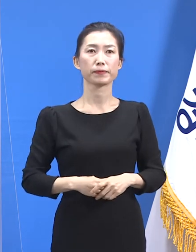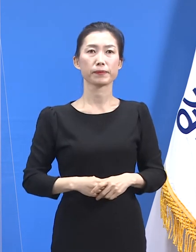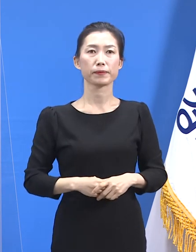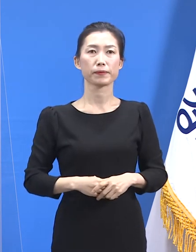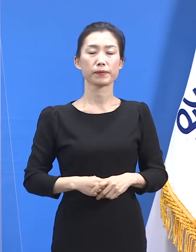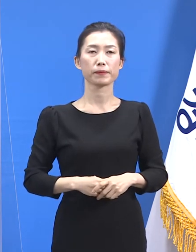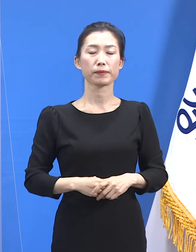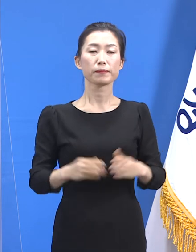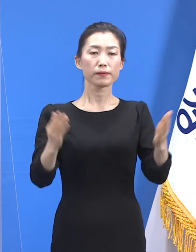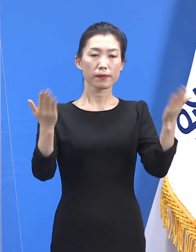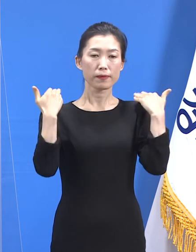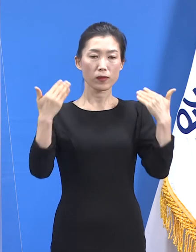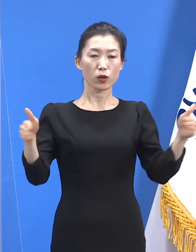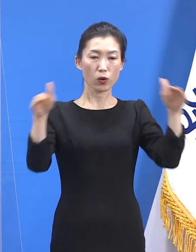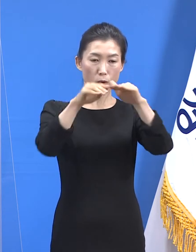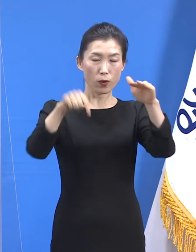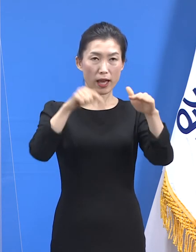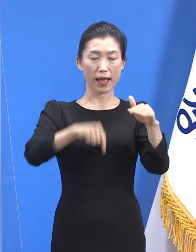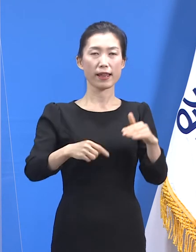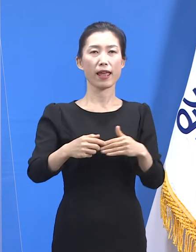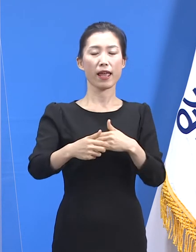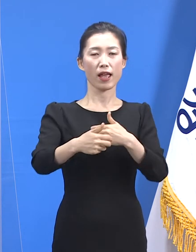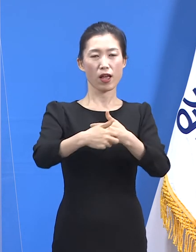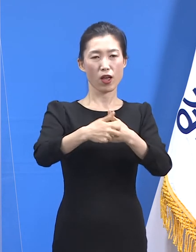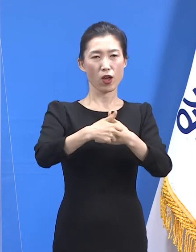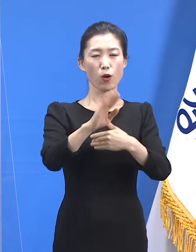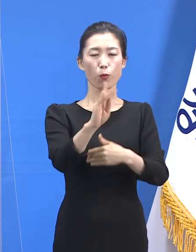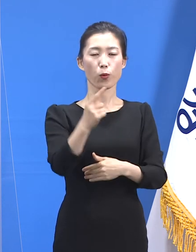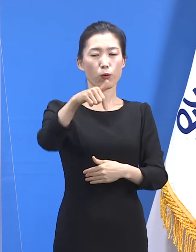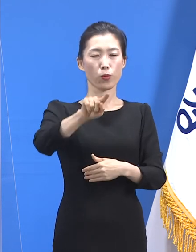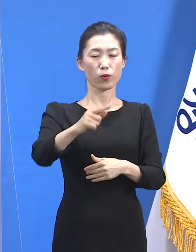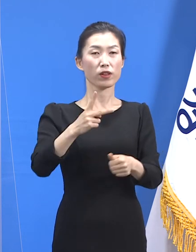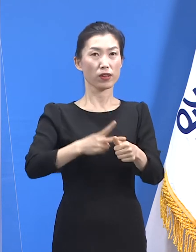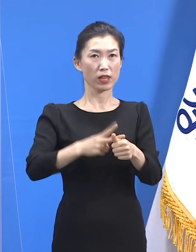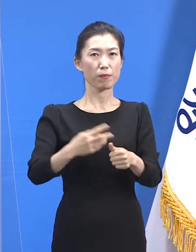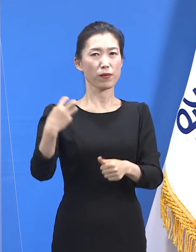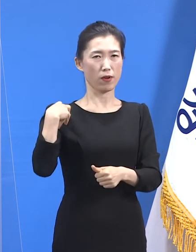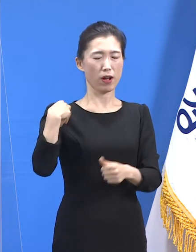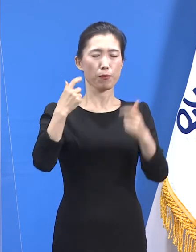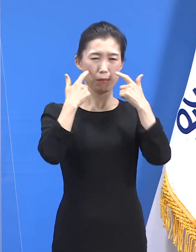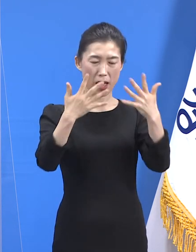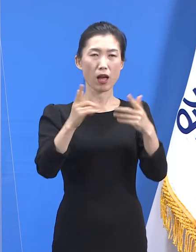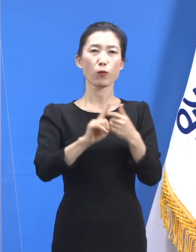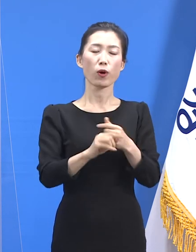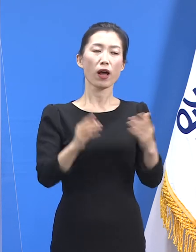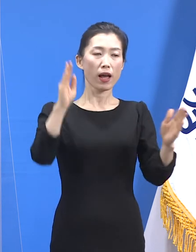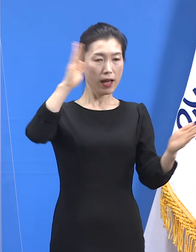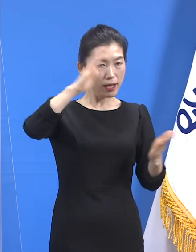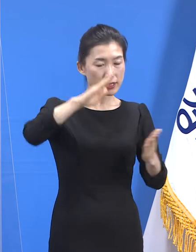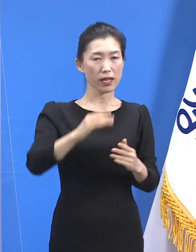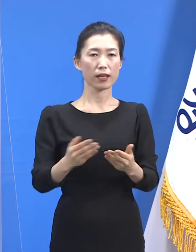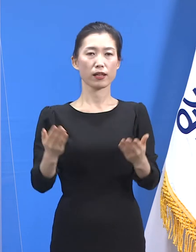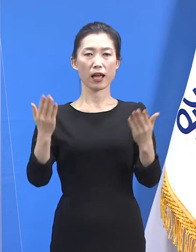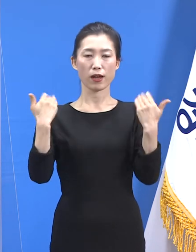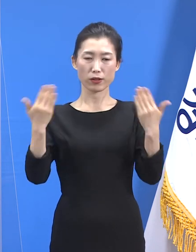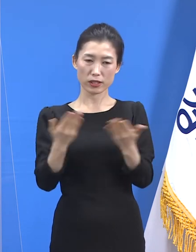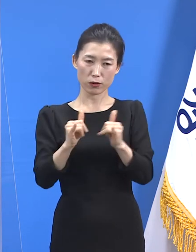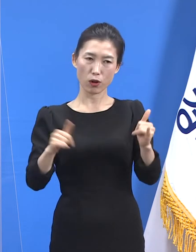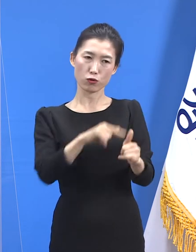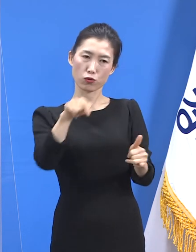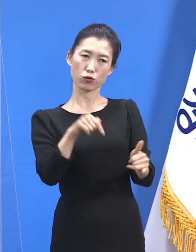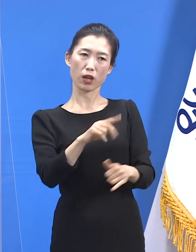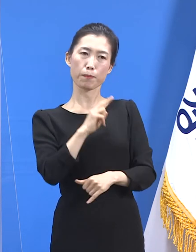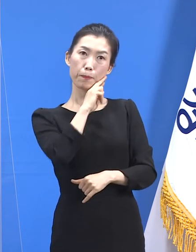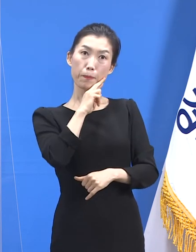학교의 보건관리 책임자분의 역할도 명료합니다. 학생이나 교직원 중 유증상자 발생을